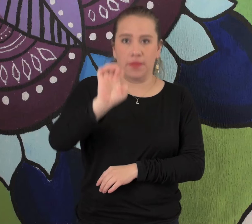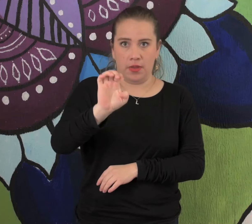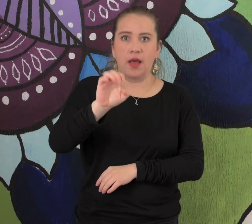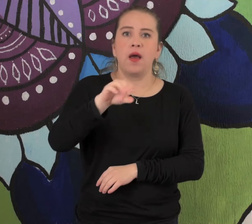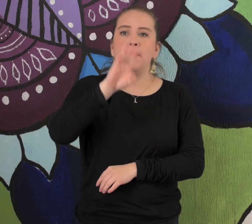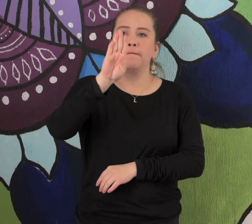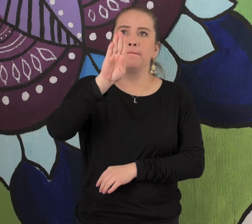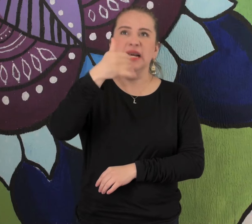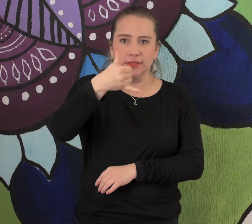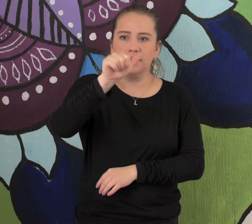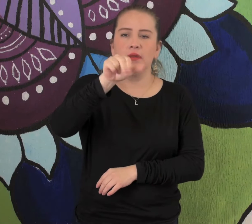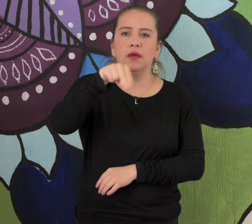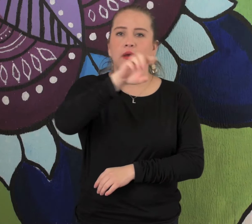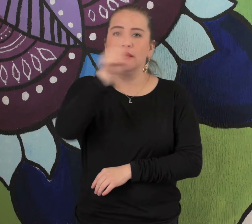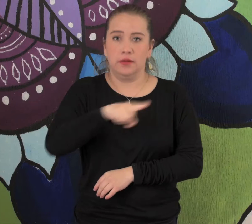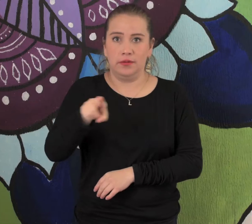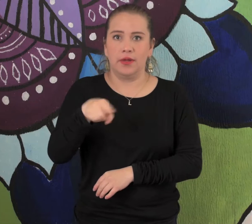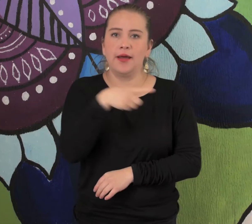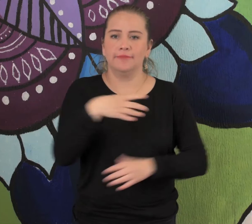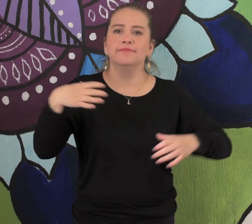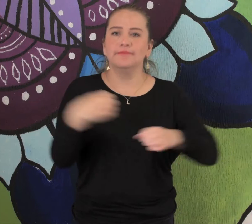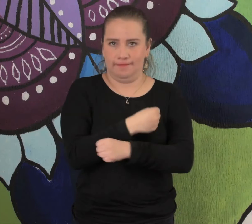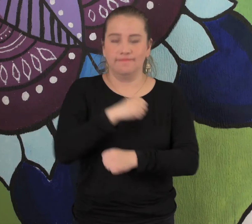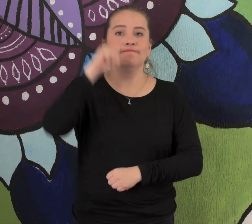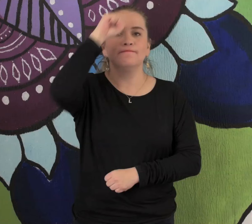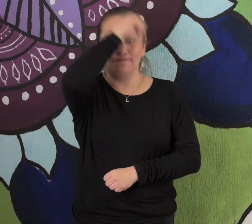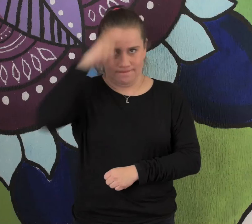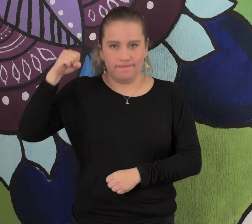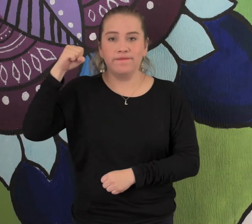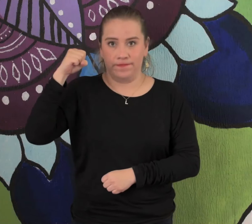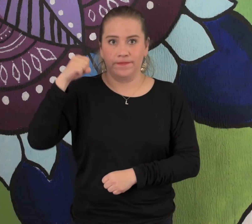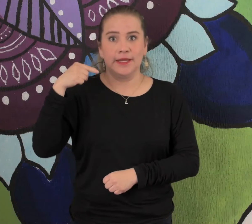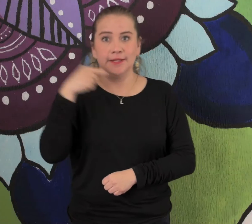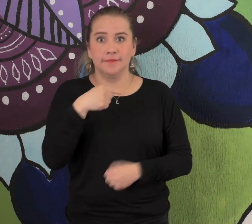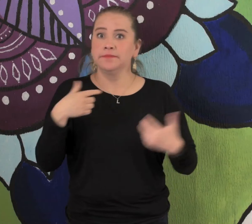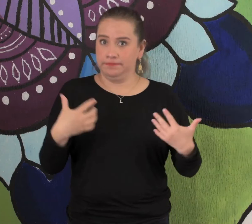Stephanie Yáñez y esta es su seña.